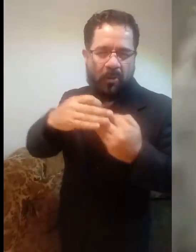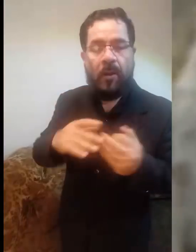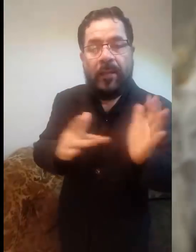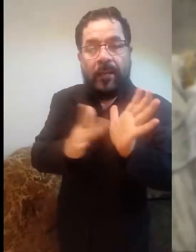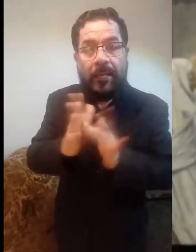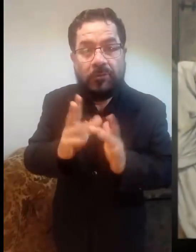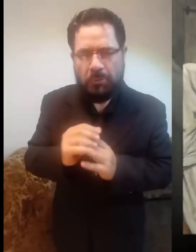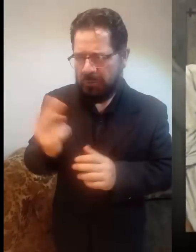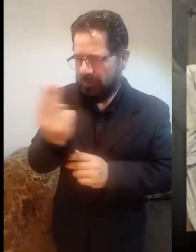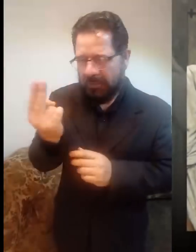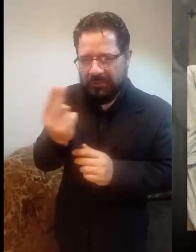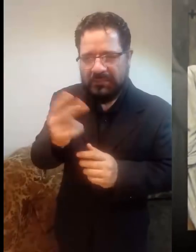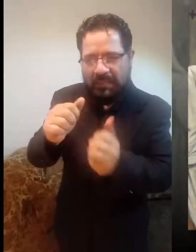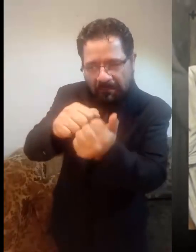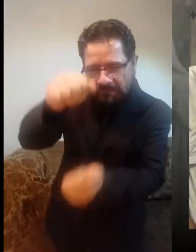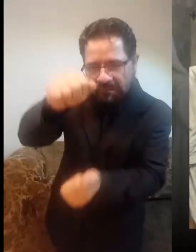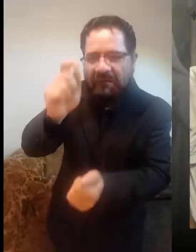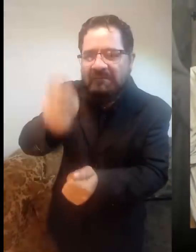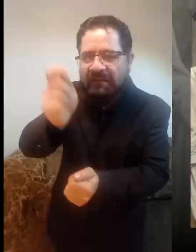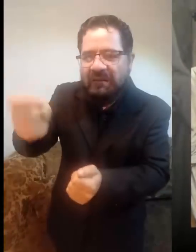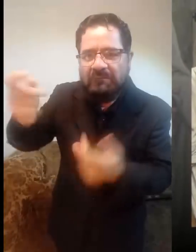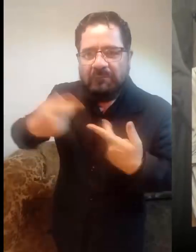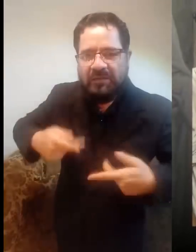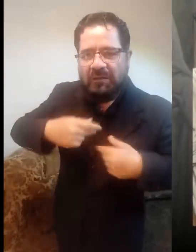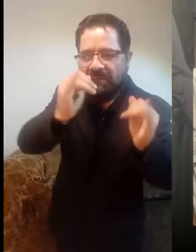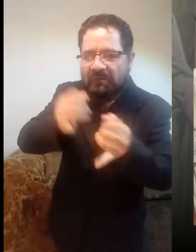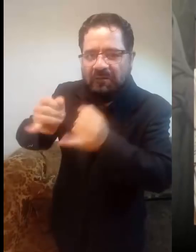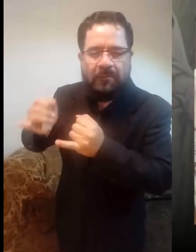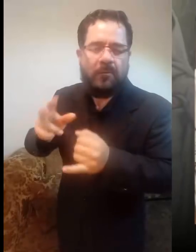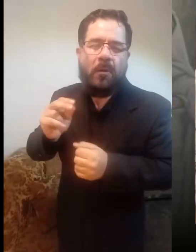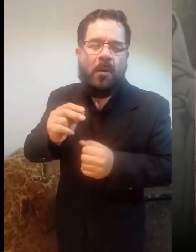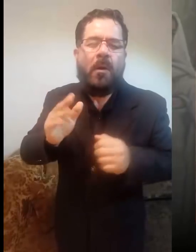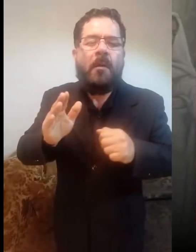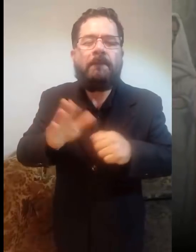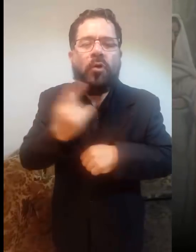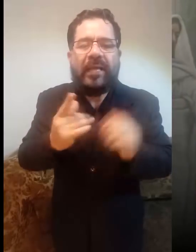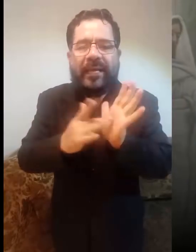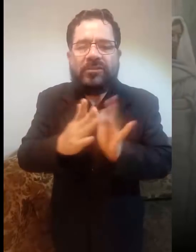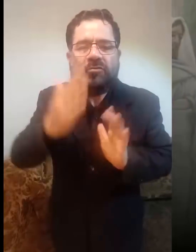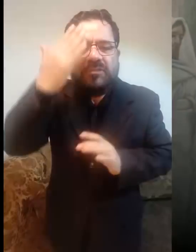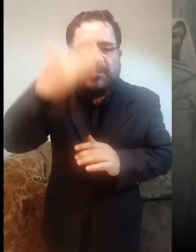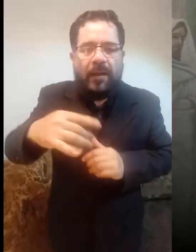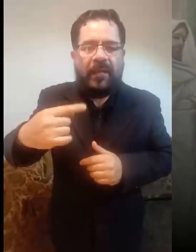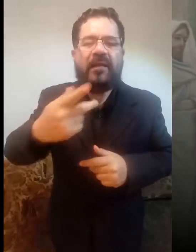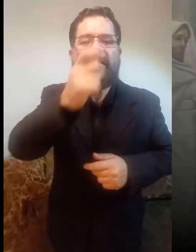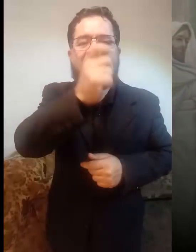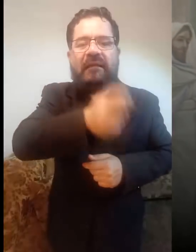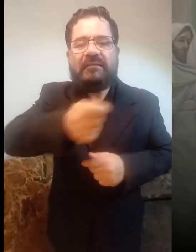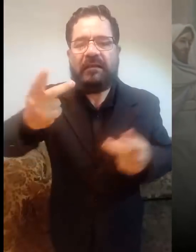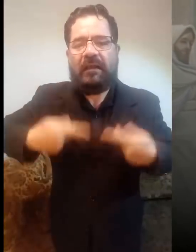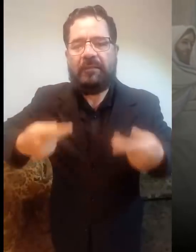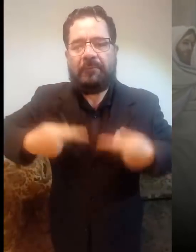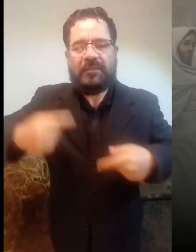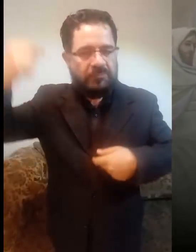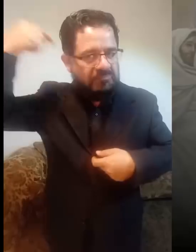conocía a todos y no necesitaba que nadie le descubriera lo que es el hombre, porque él sabía lo que hay en el